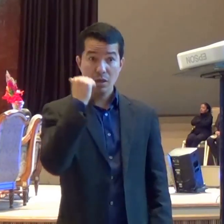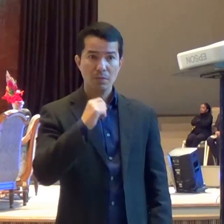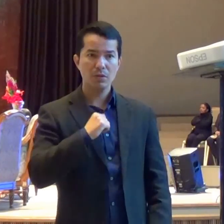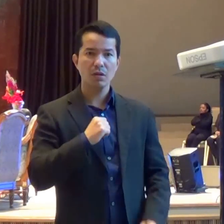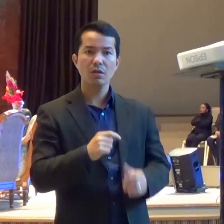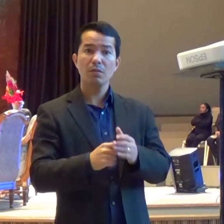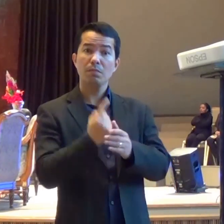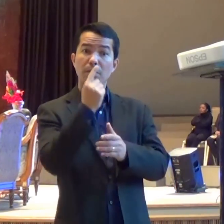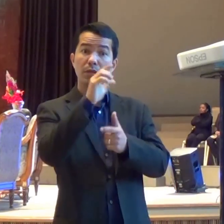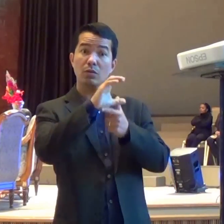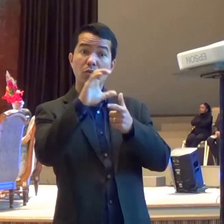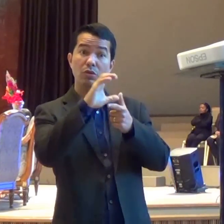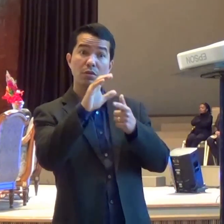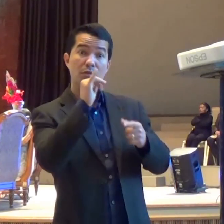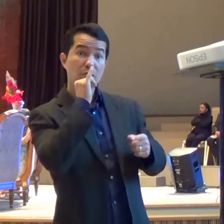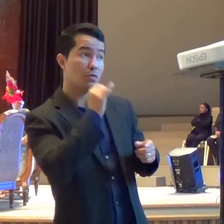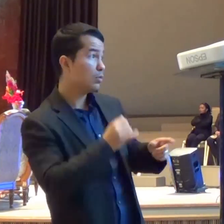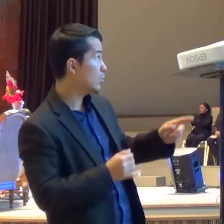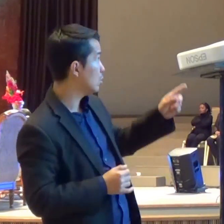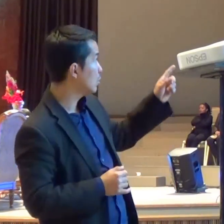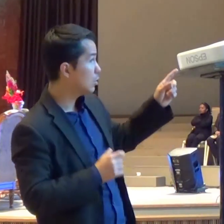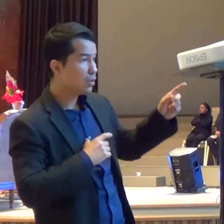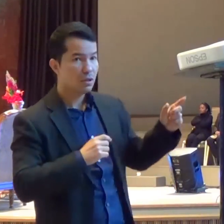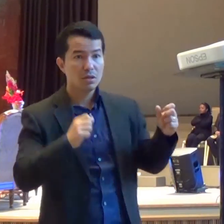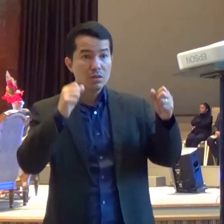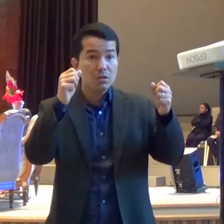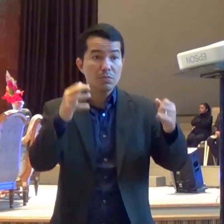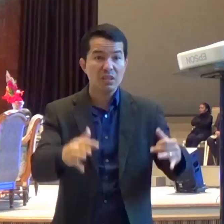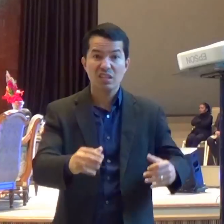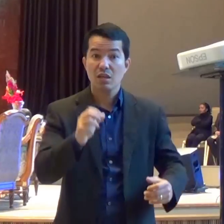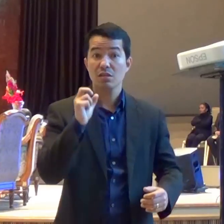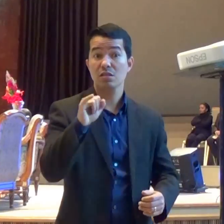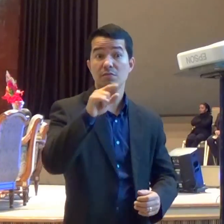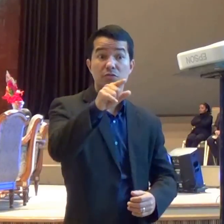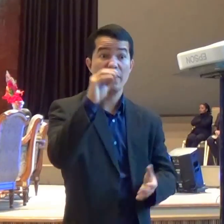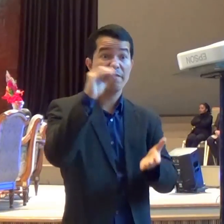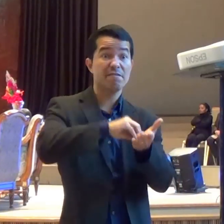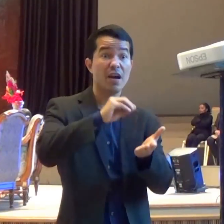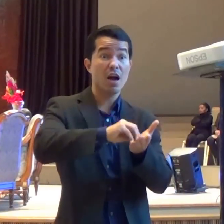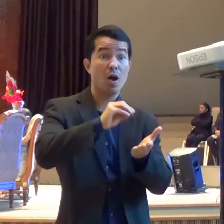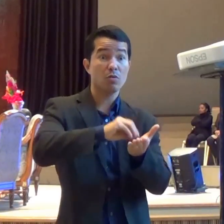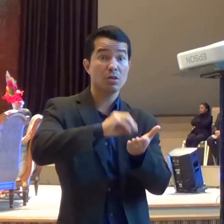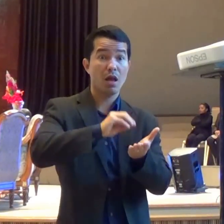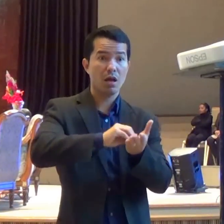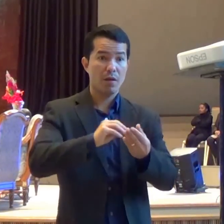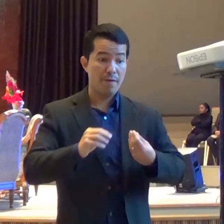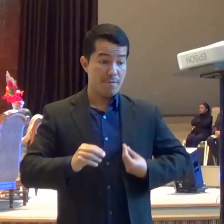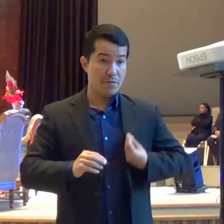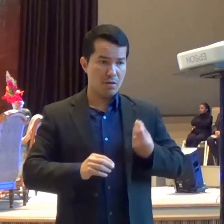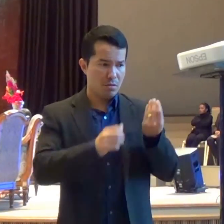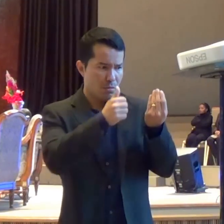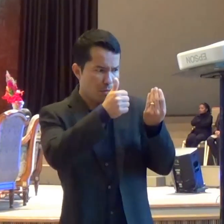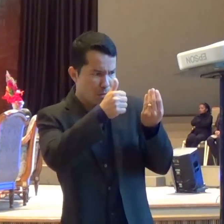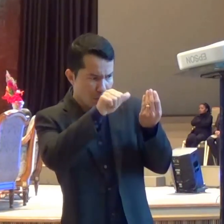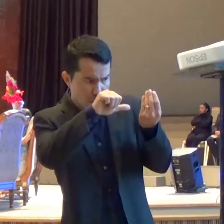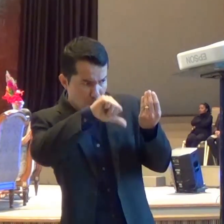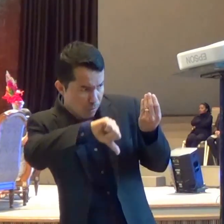aqueles Que não foram capazes De se autoexaminar E discernir Essas coisas Estão